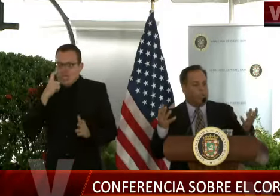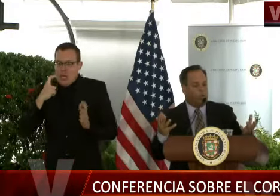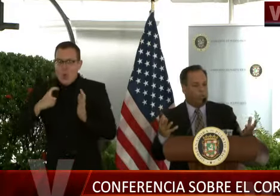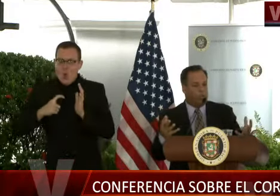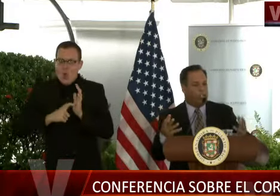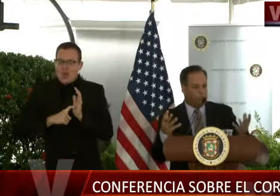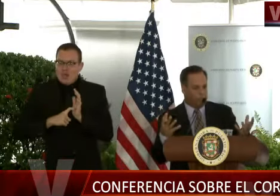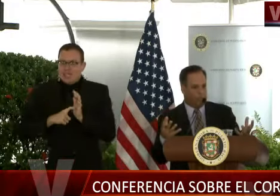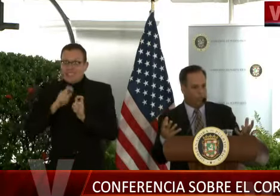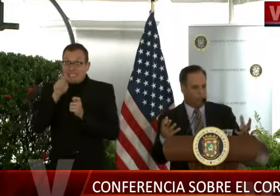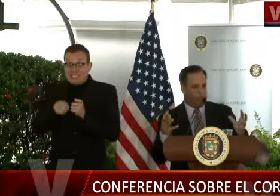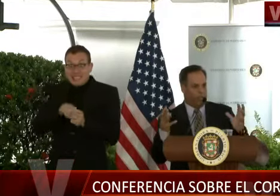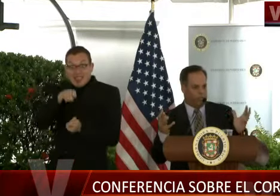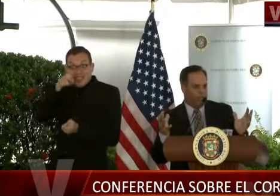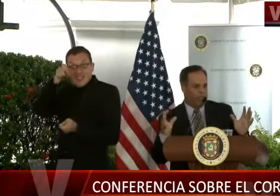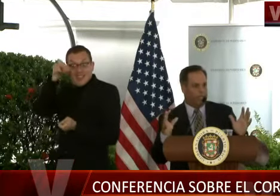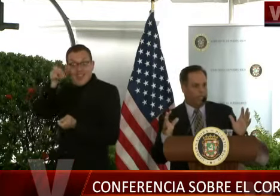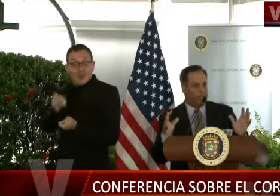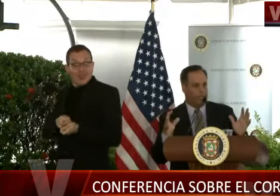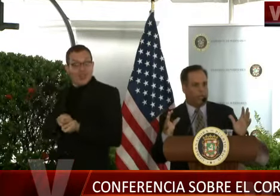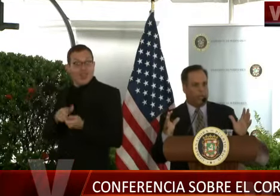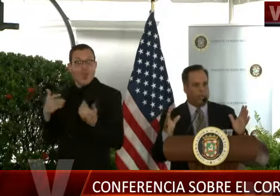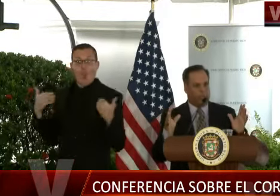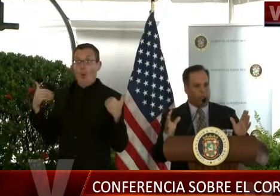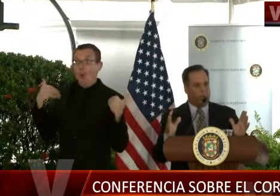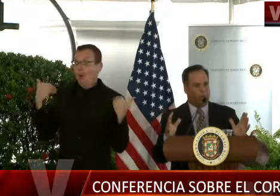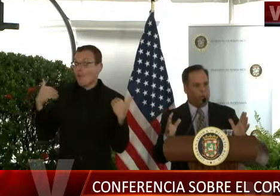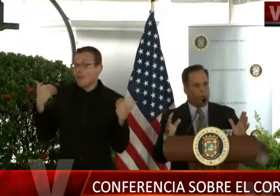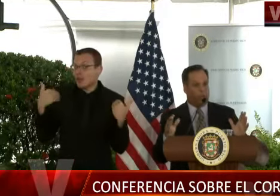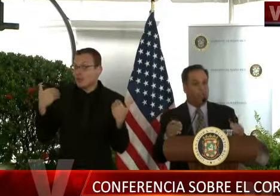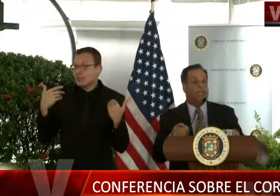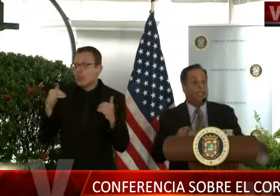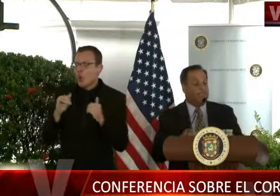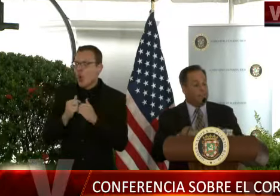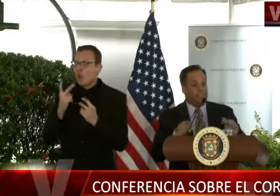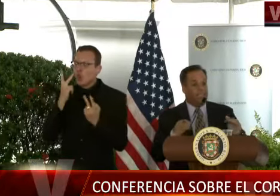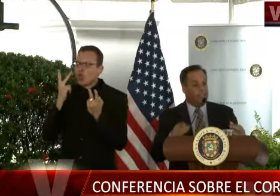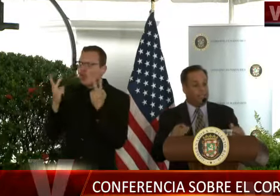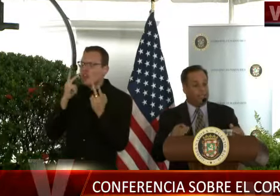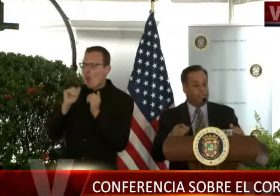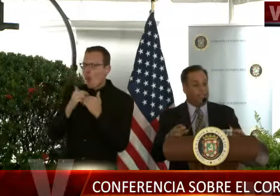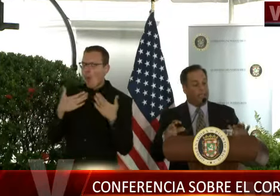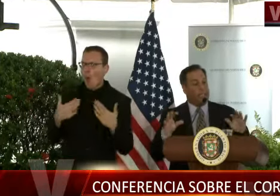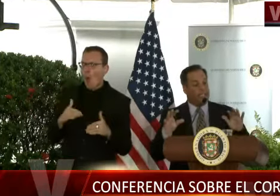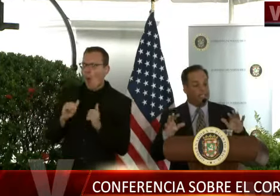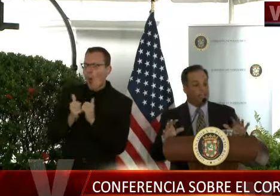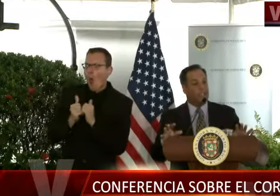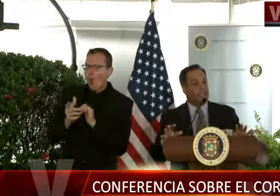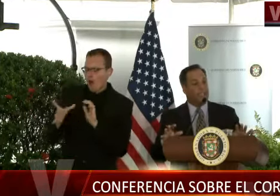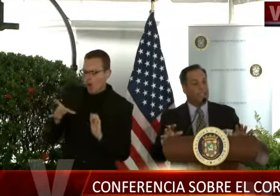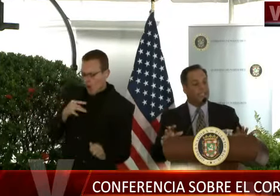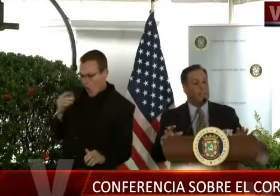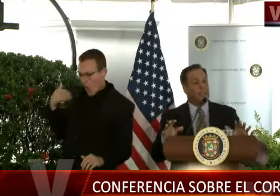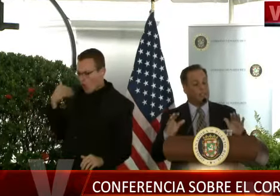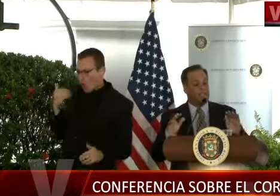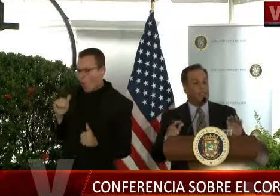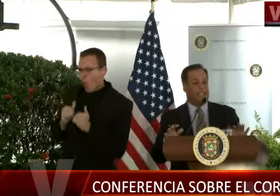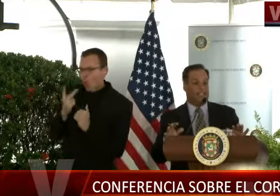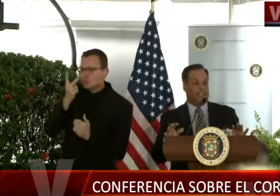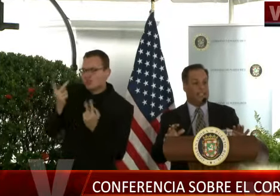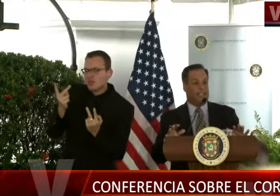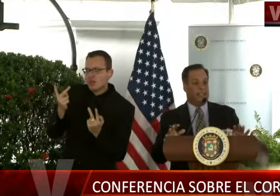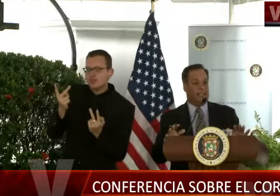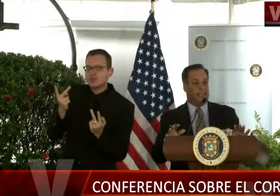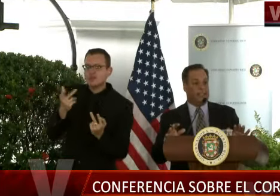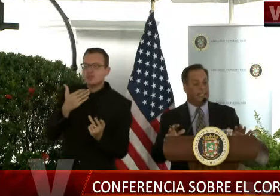la juventud está tomando esto. Es algo de lo que hemos estado muy preocupados. Entonces, definitivamente el mantenernos en nuestras casas va a ser una